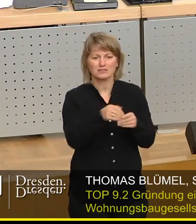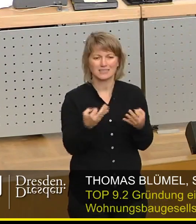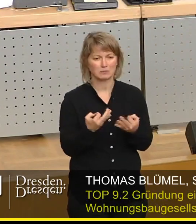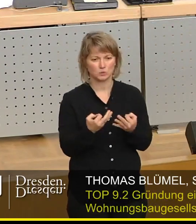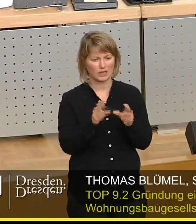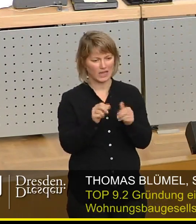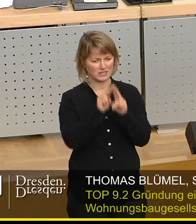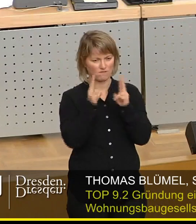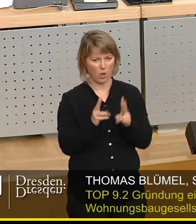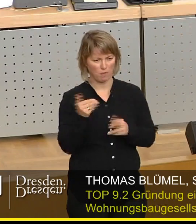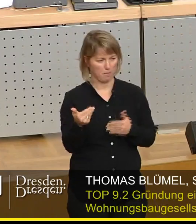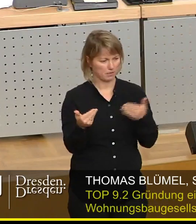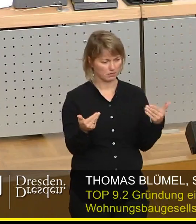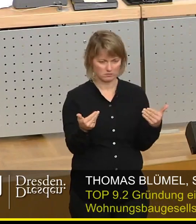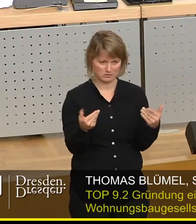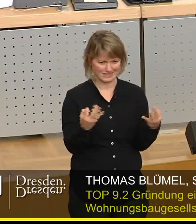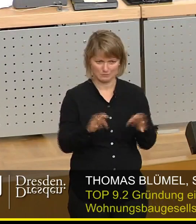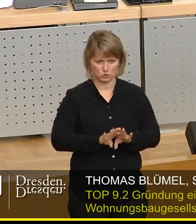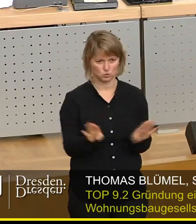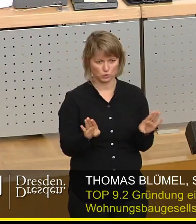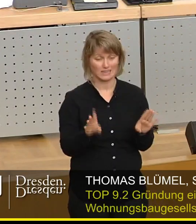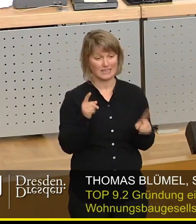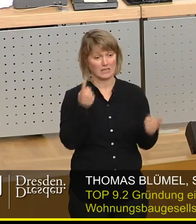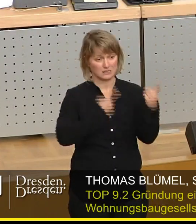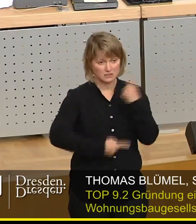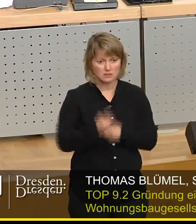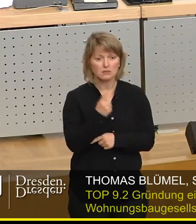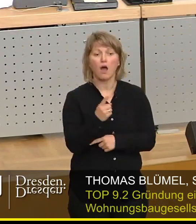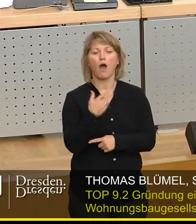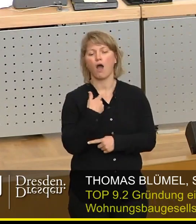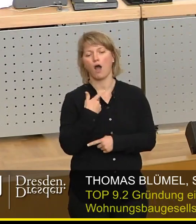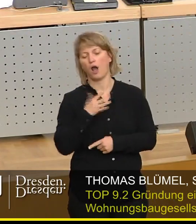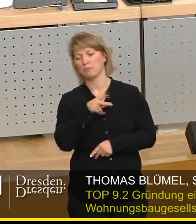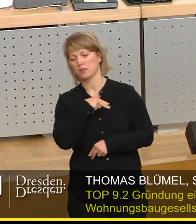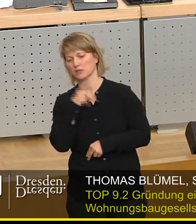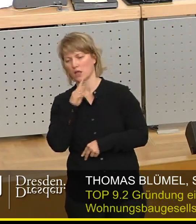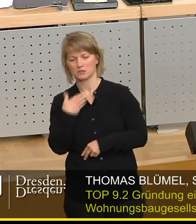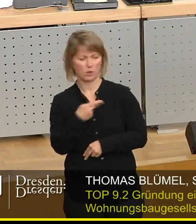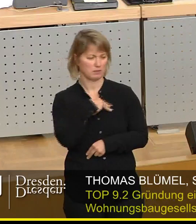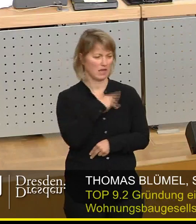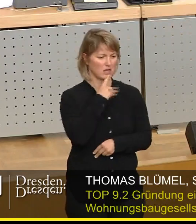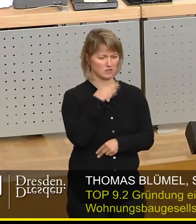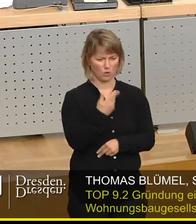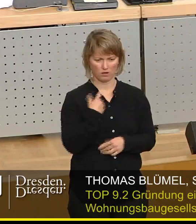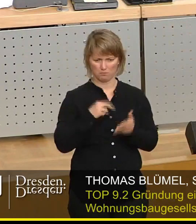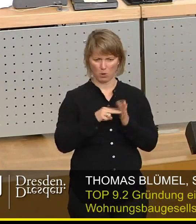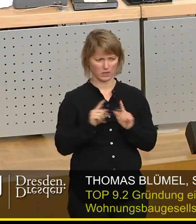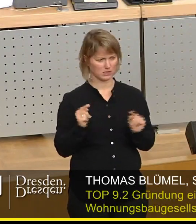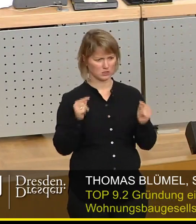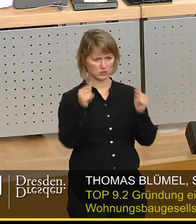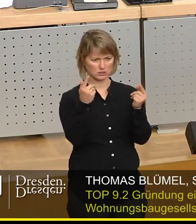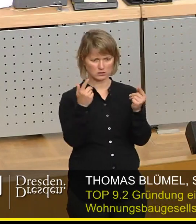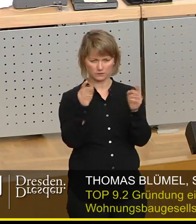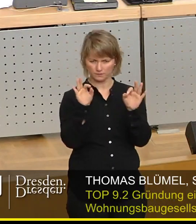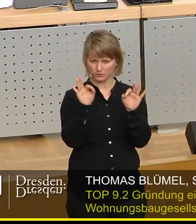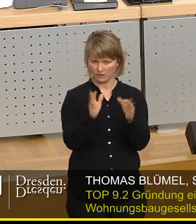Rechtsform diese Gesellschaft hat. Es jetzt zur politischen Frage hoch zu stilisieren, erschließt sich mir nicht, welchen